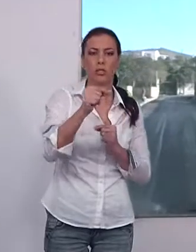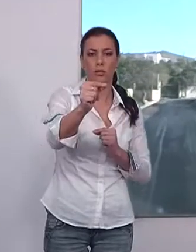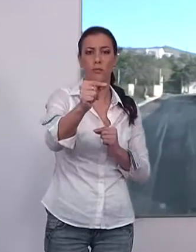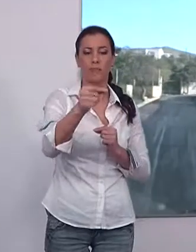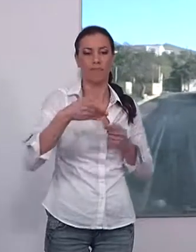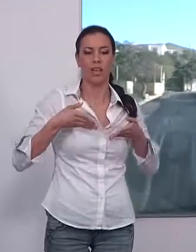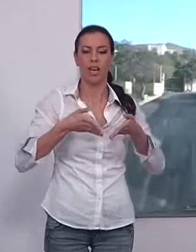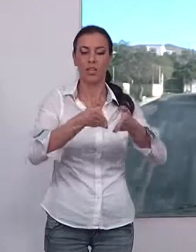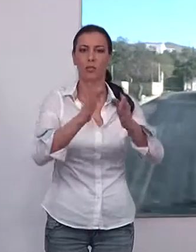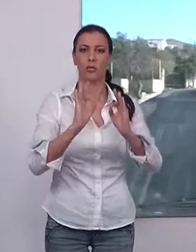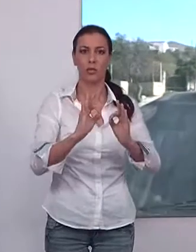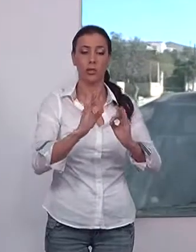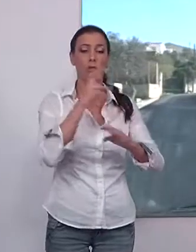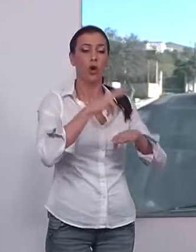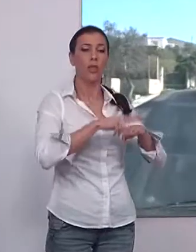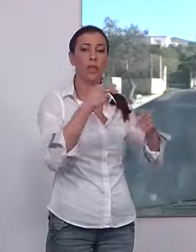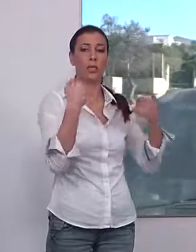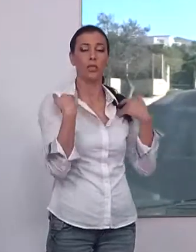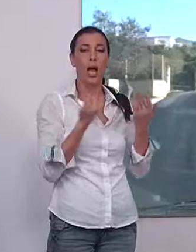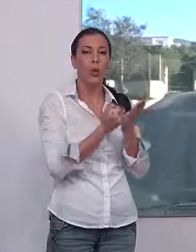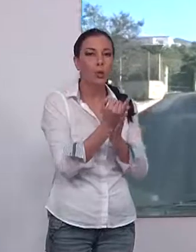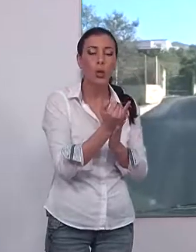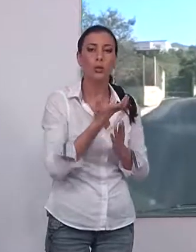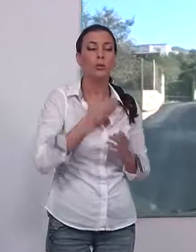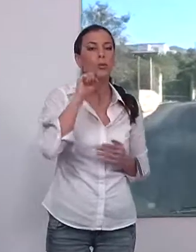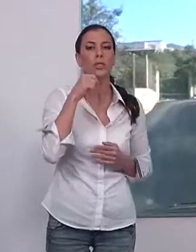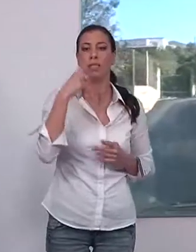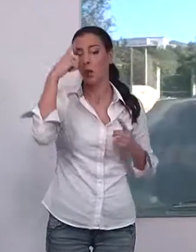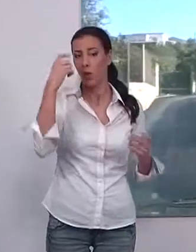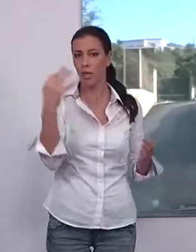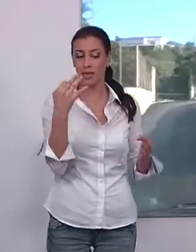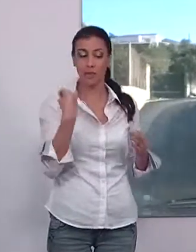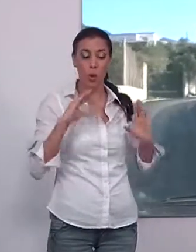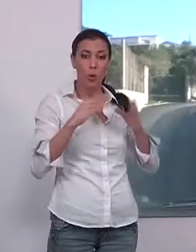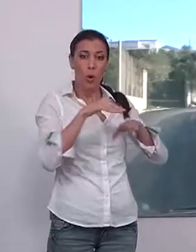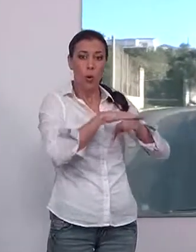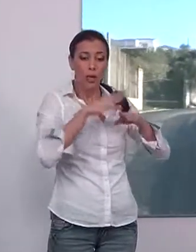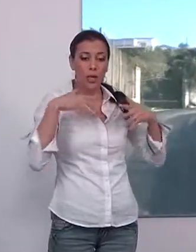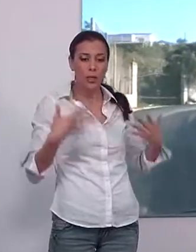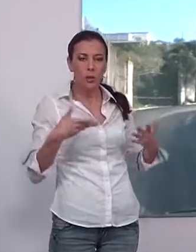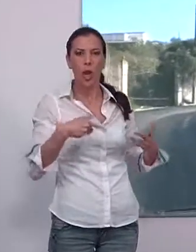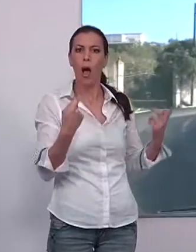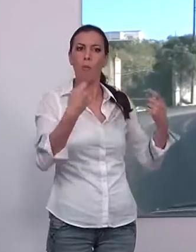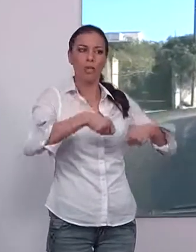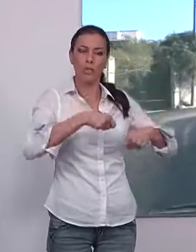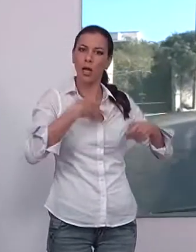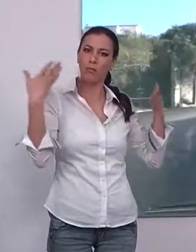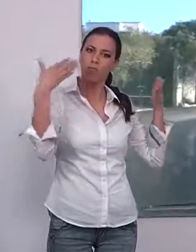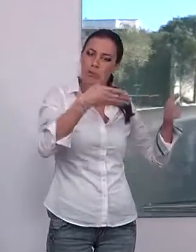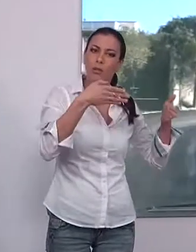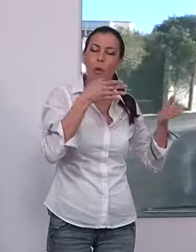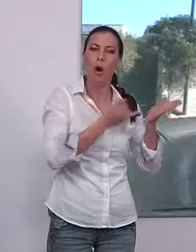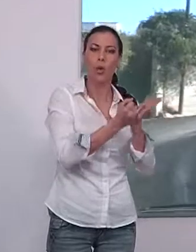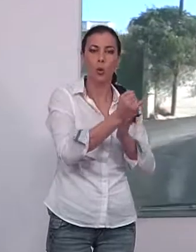lineales. El Edil de Agricultura del Ayuntamiento de Motril ha recordado que el Gobierno local apuesta por la agricultura como